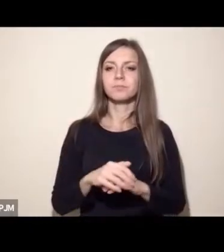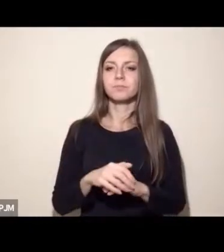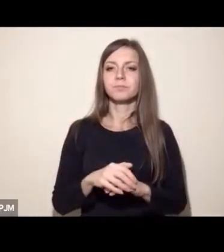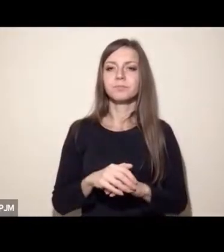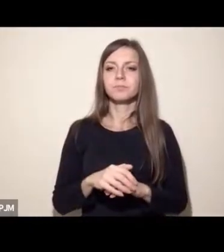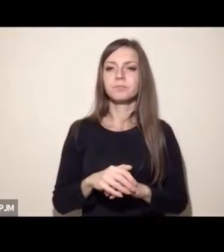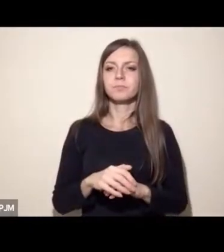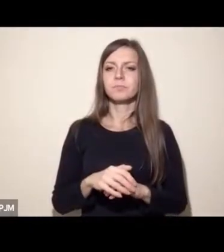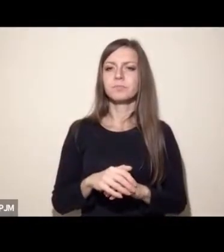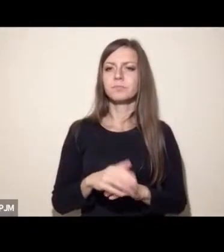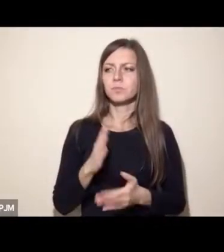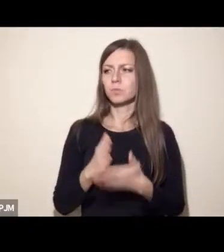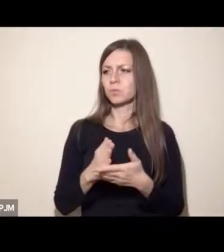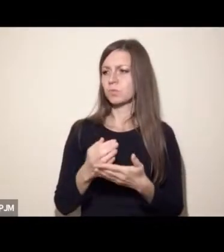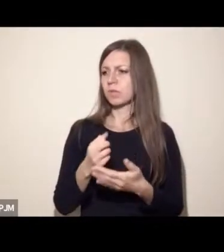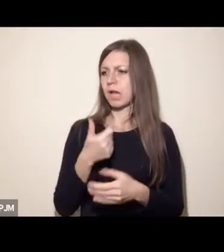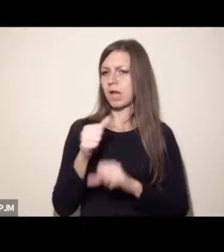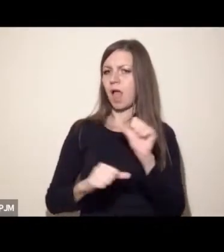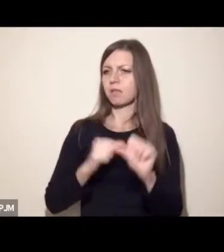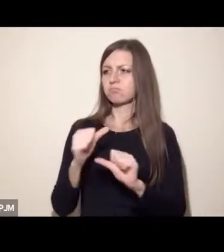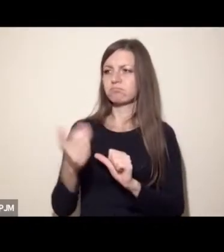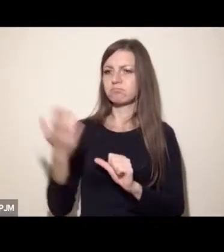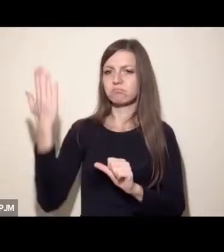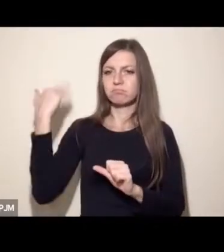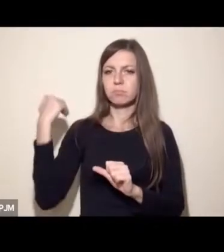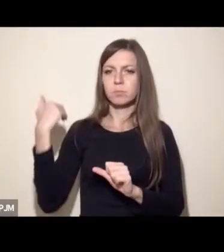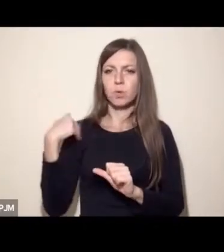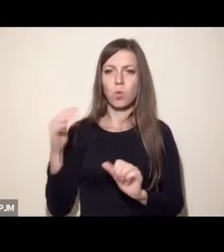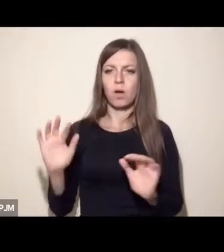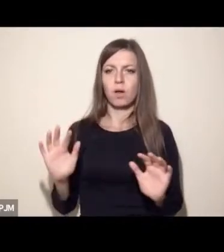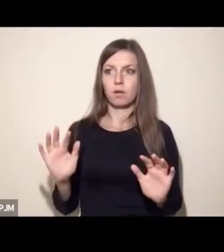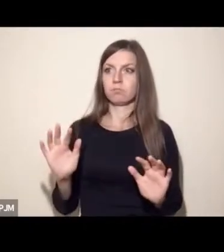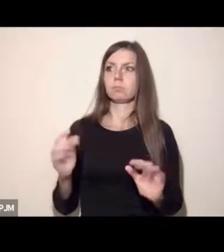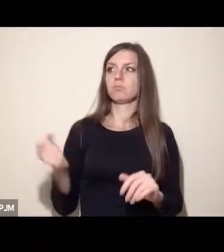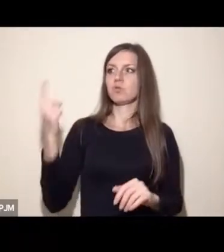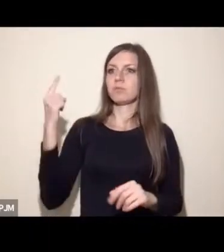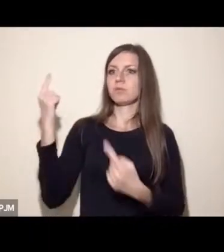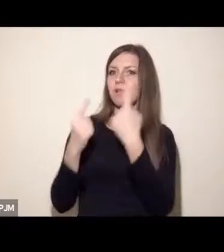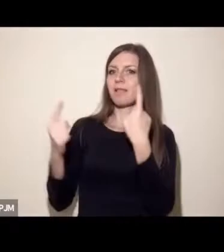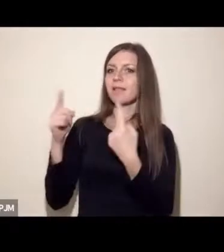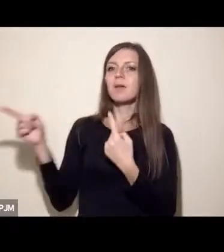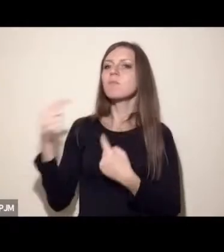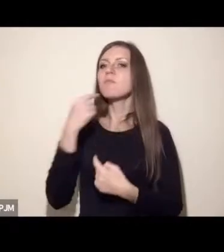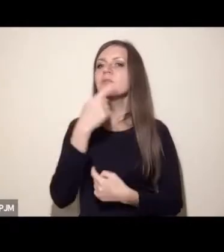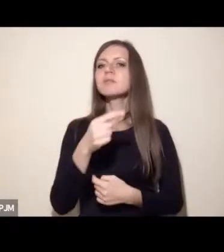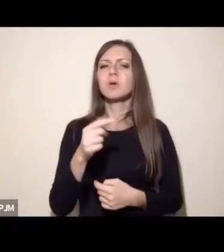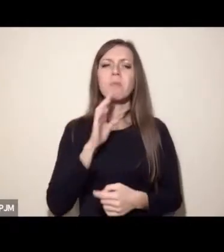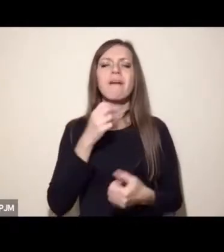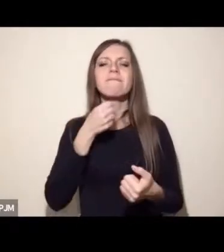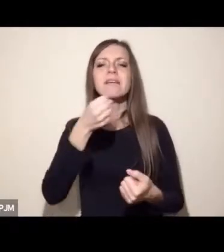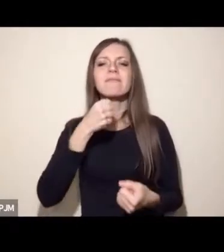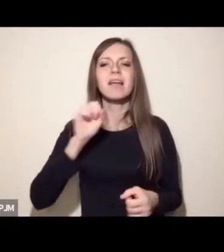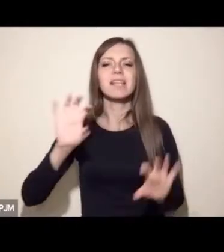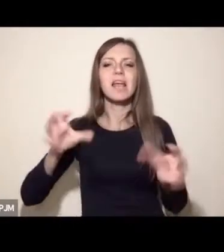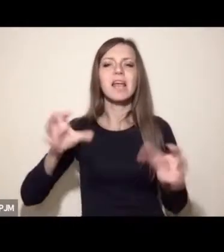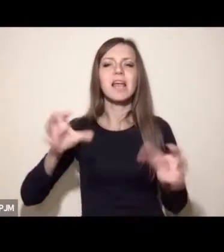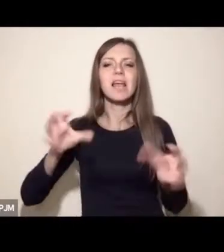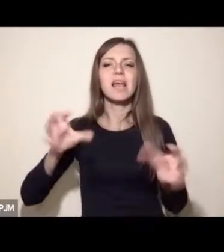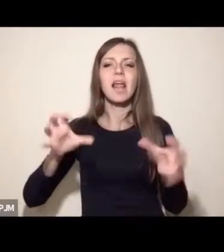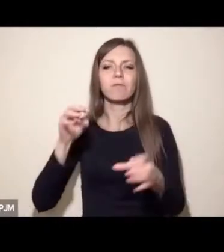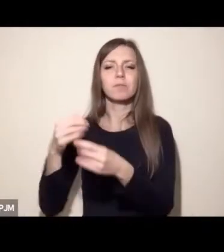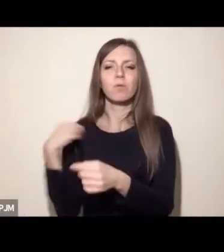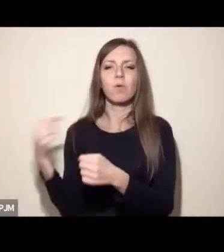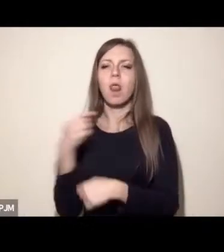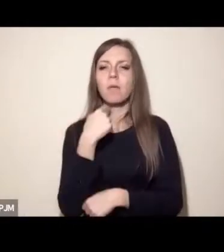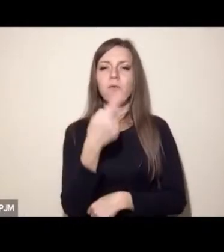To już chyba kilku lat mi się wydaje. To tym bardziej była wtedy rewolucyjna teza, która w wywiadzie bodajże radiowym argumentowała, że w zasadzie